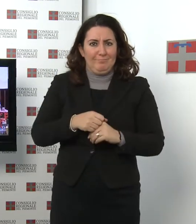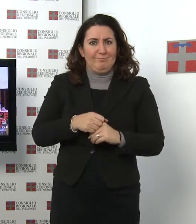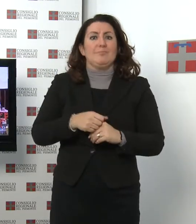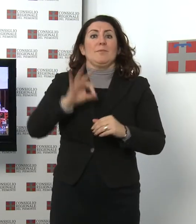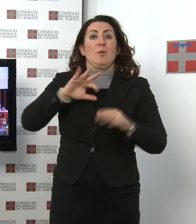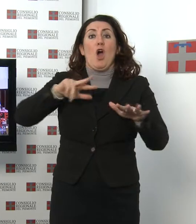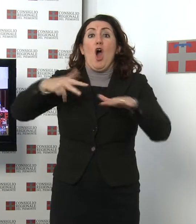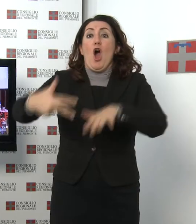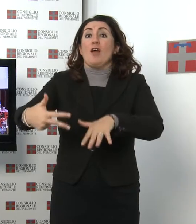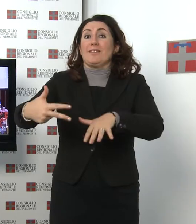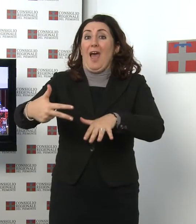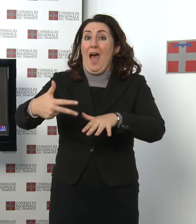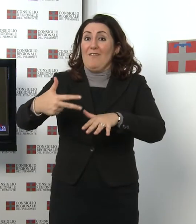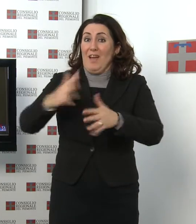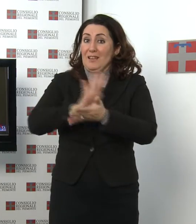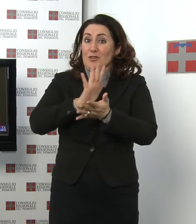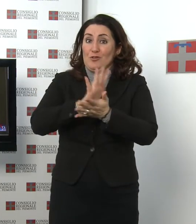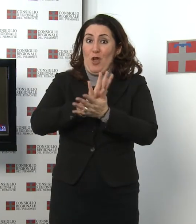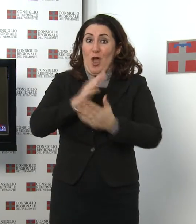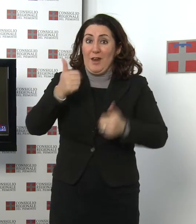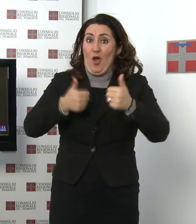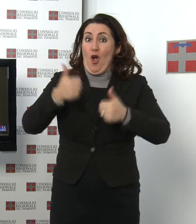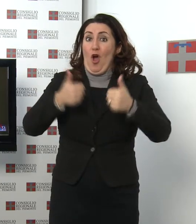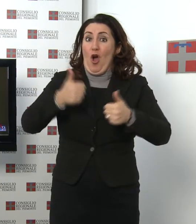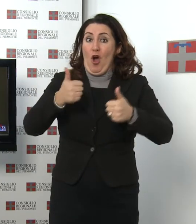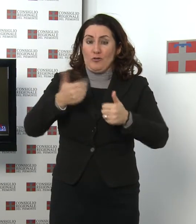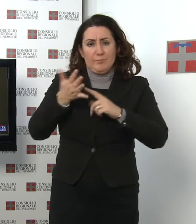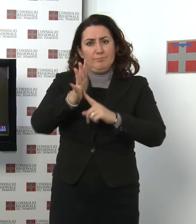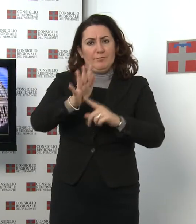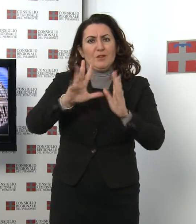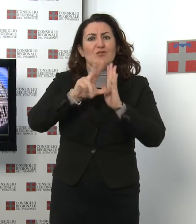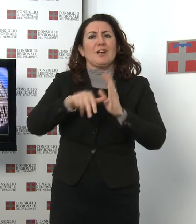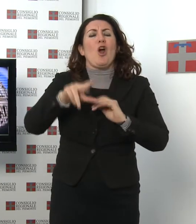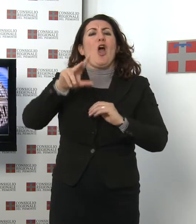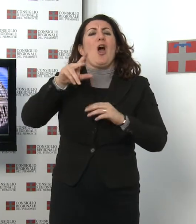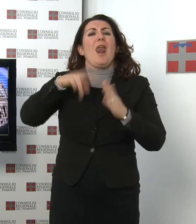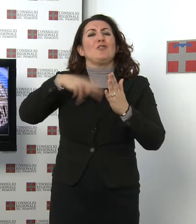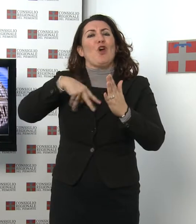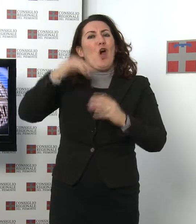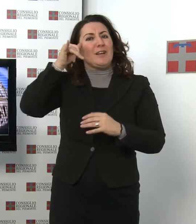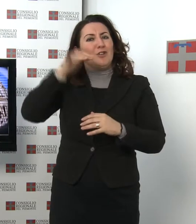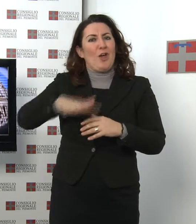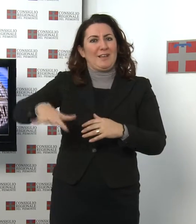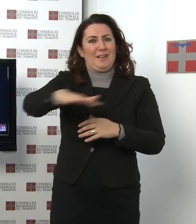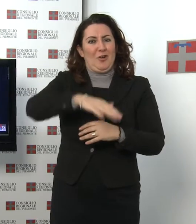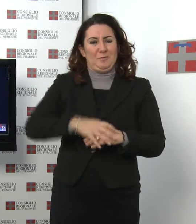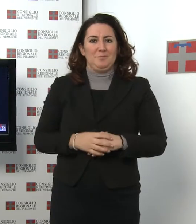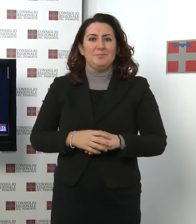ottava edizione del concorso è stata presentata al Circolo dei lettori di Torino. Il coraggio di credere in Cina